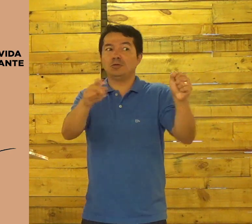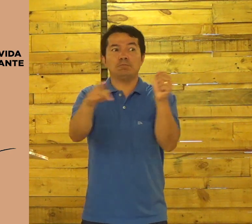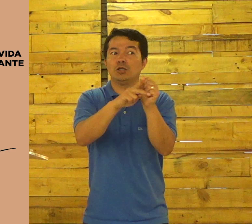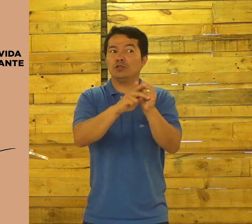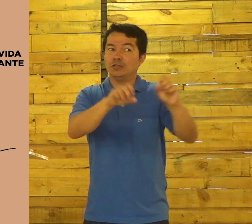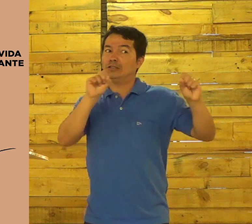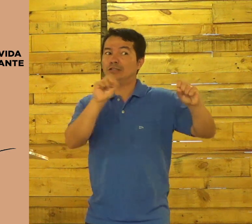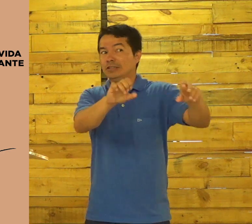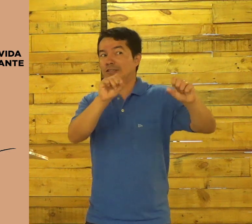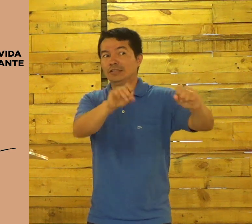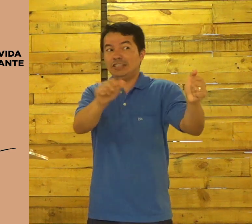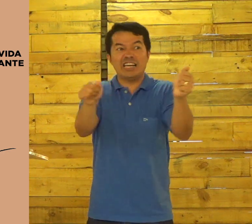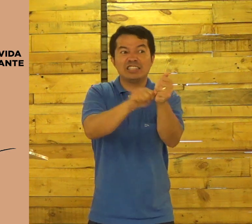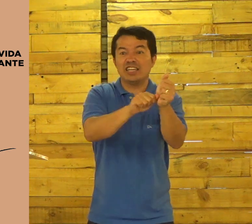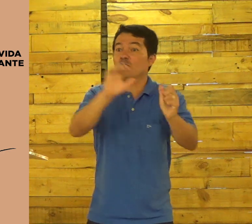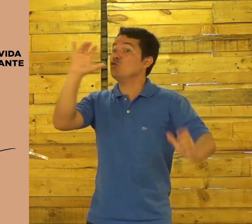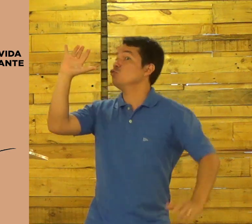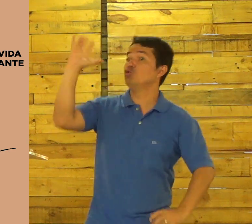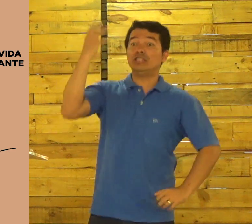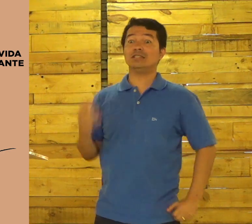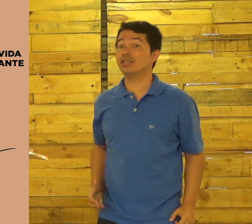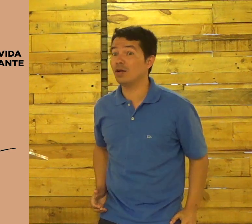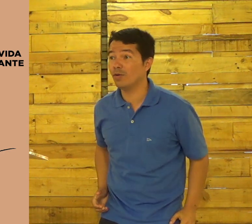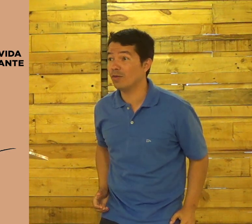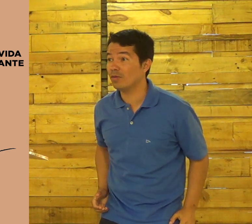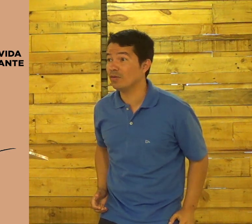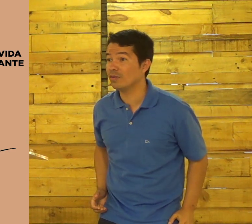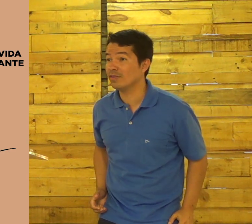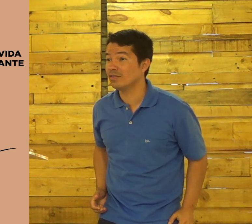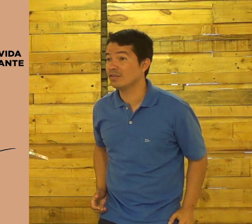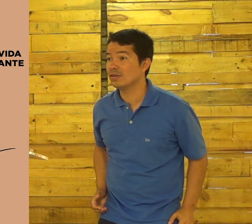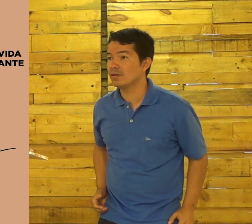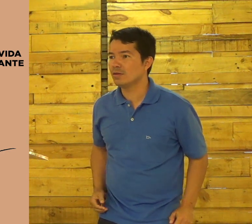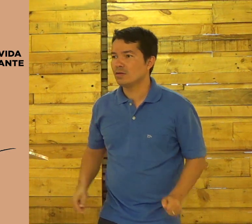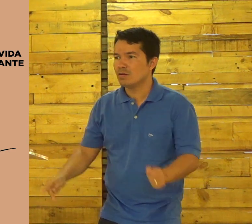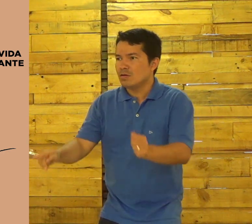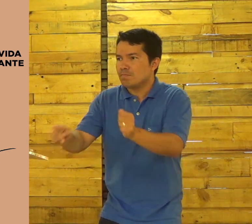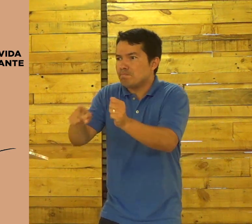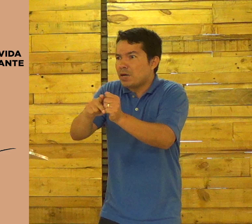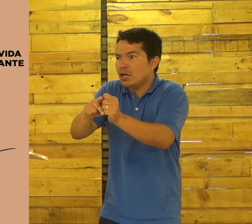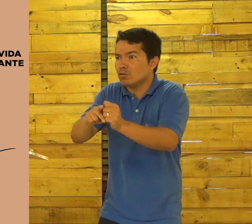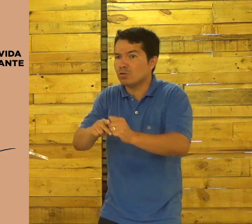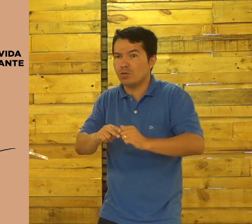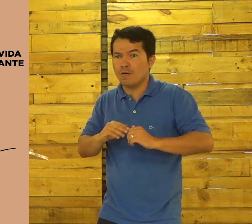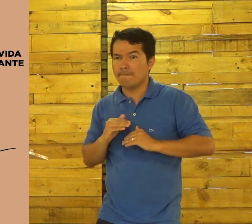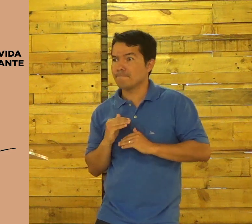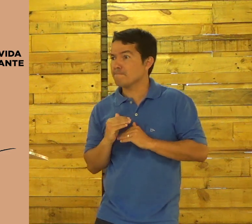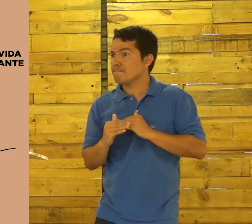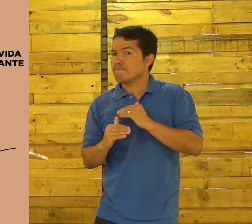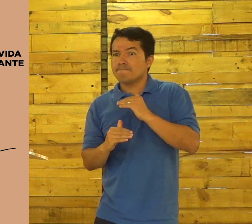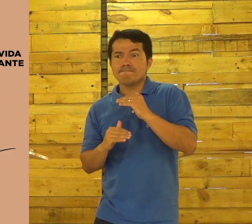os ensinou. Escolheu a eles para ensinarem. que aconteceu? Pedro